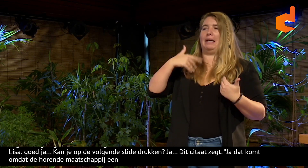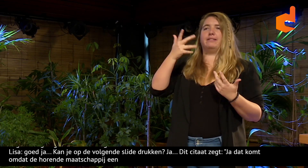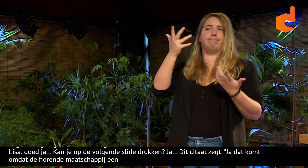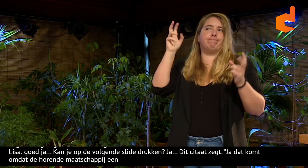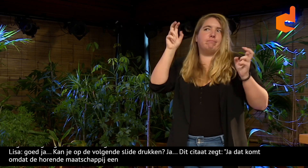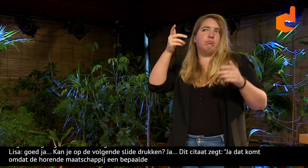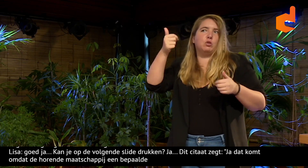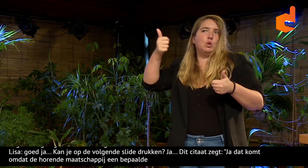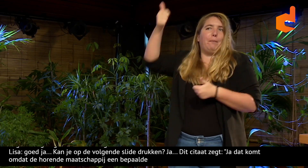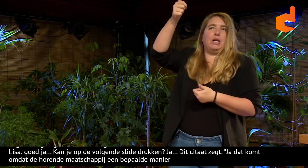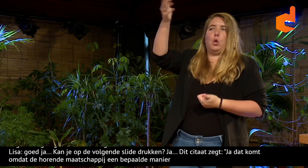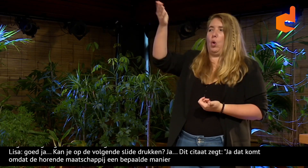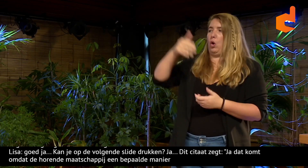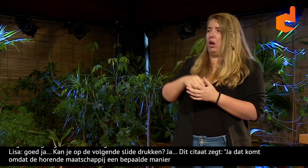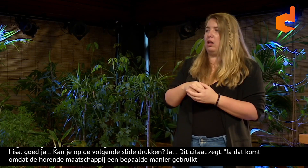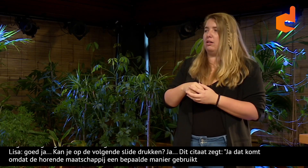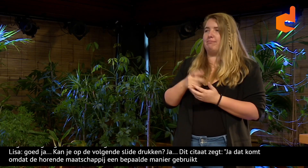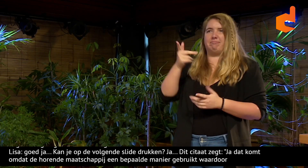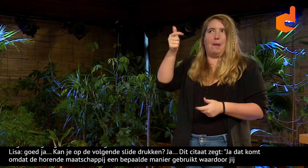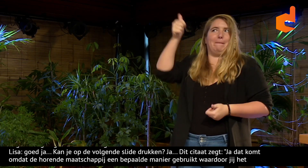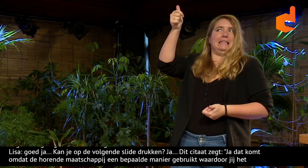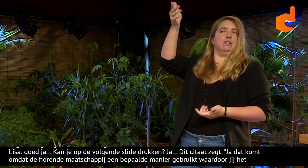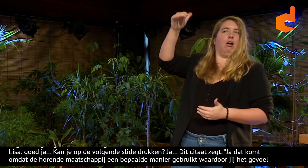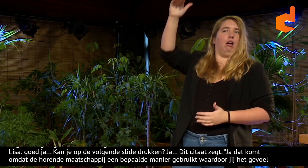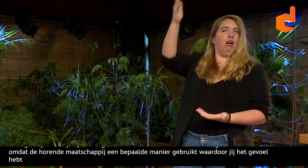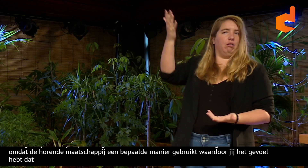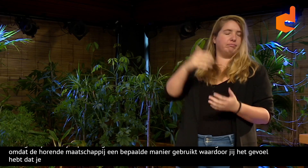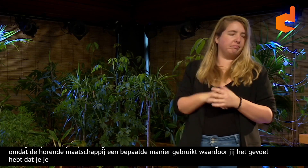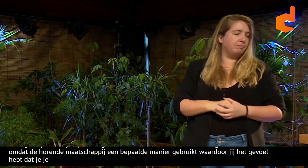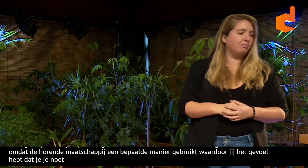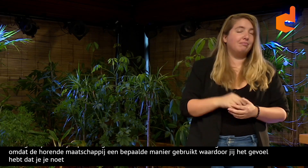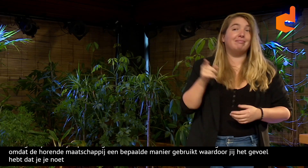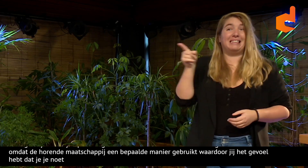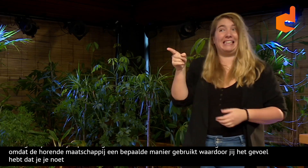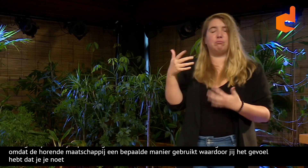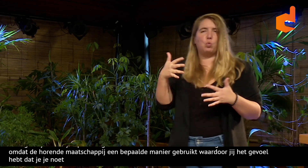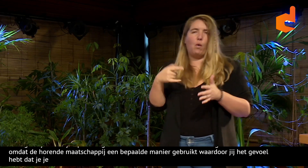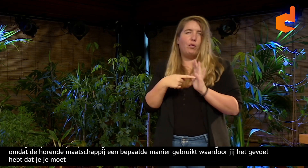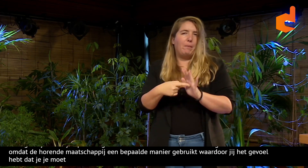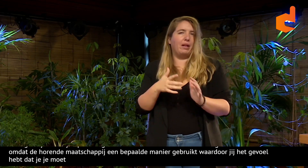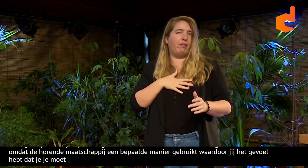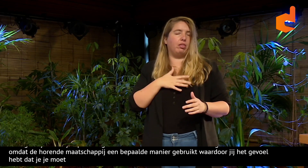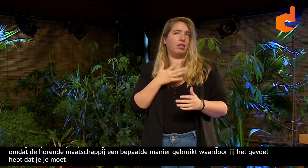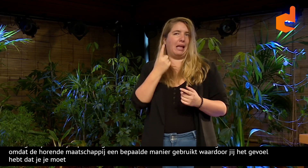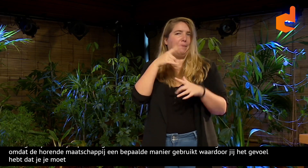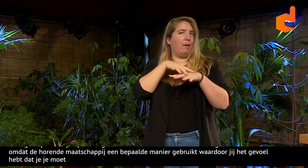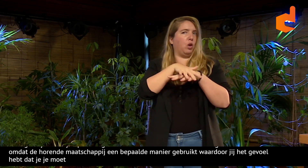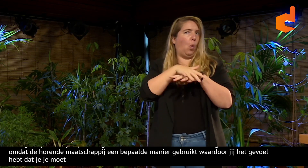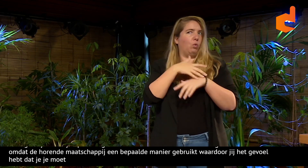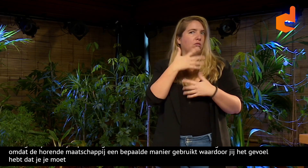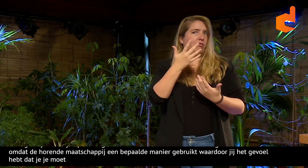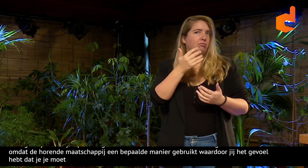manier gebruikt waardoor jij het gevoel hebt dat je je moet verontschuldigen. Omdat horende mensen nou eenmaal superieur zijn. Het beste zijn.